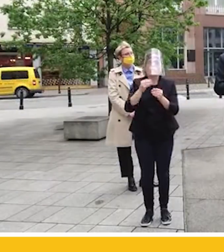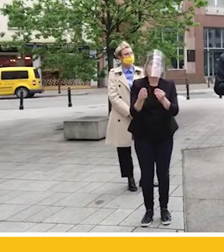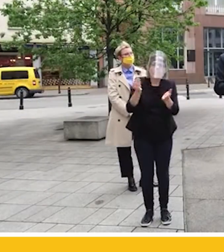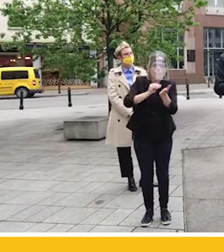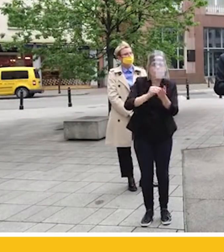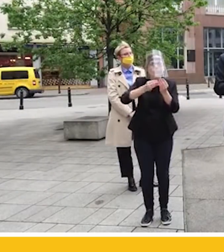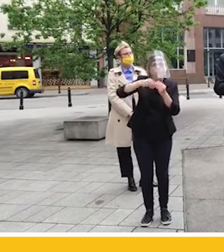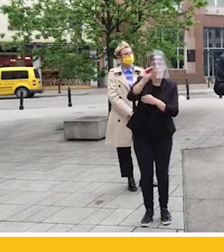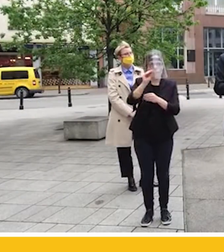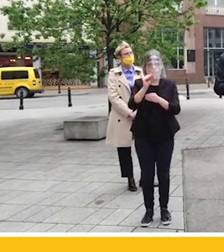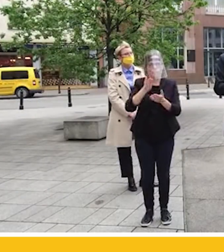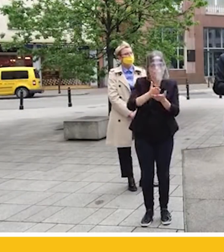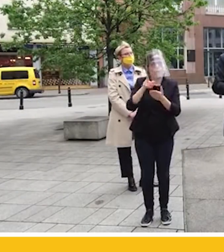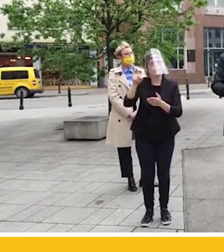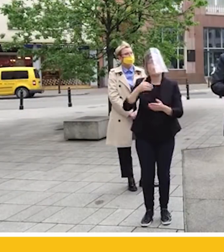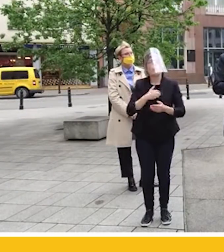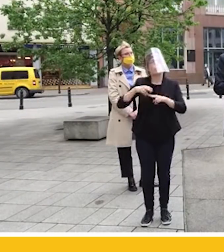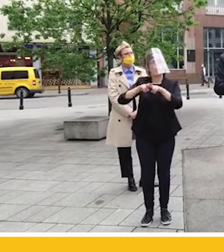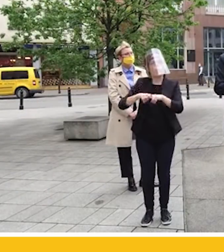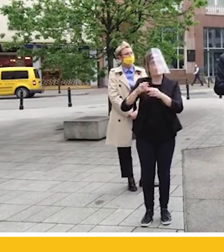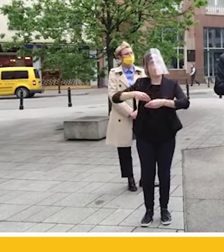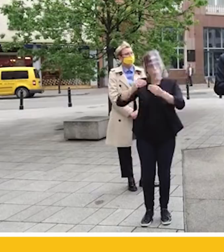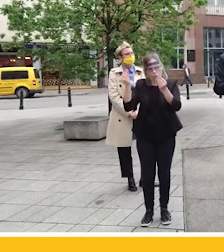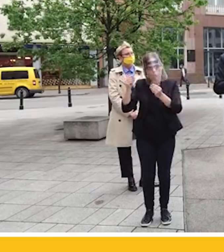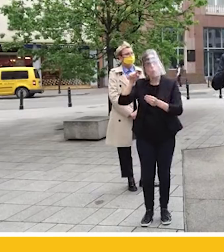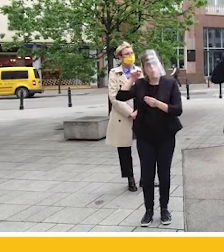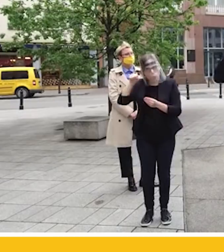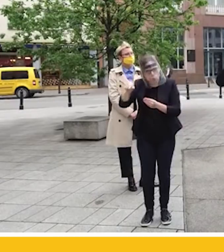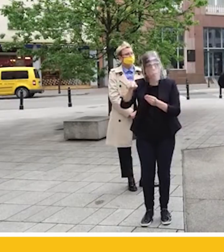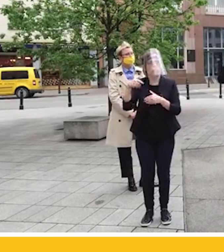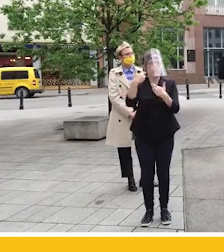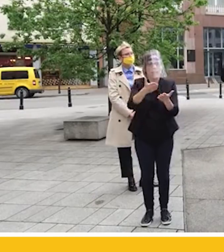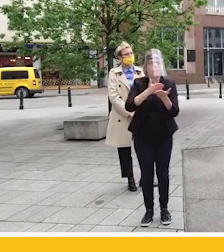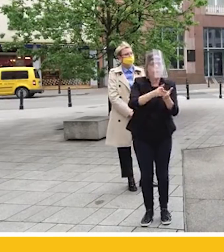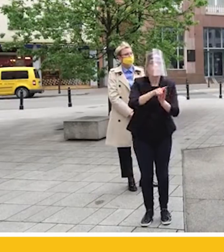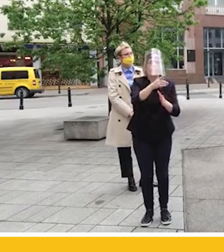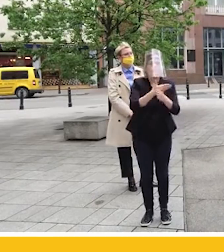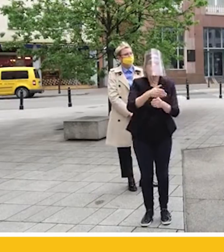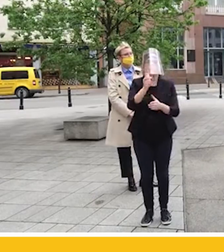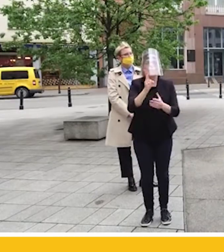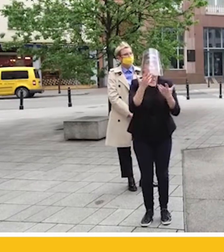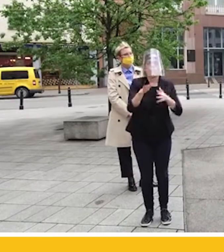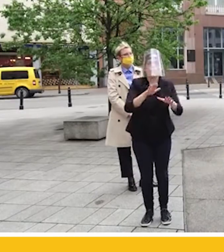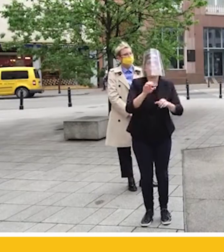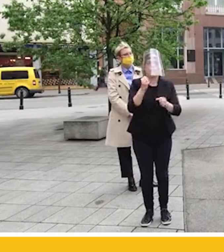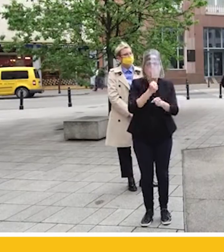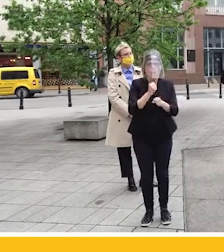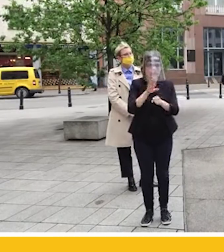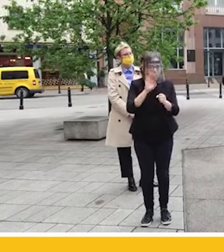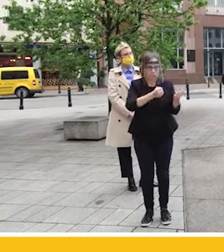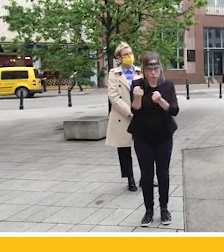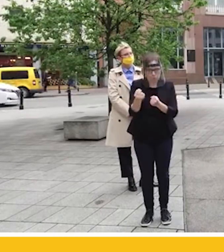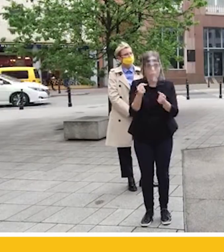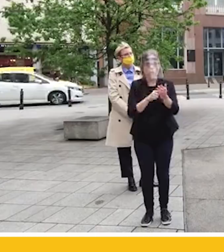Polski Fundusz Rozwoju ma dla tych firm, które miejsca pracy chcą utrzymywać. Ale to też współpraca z samorządami. Bo